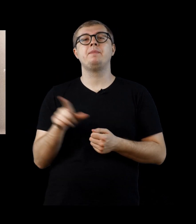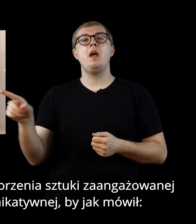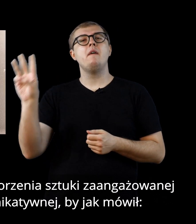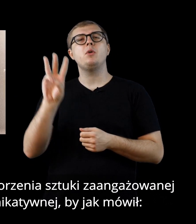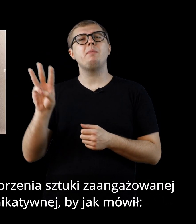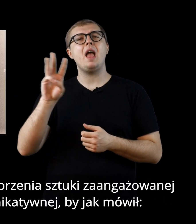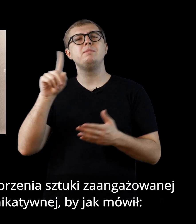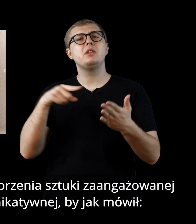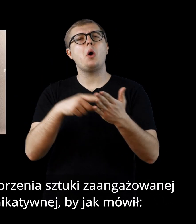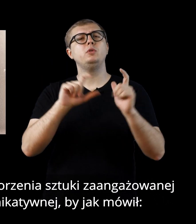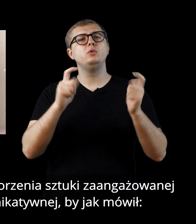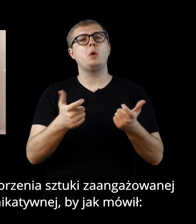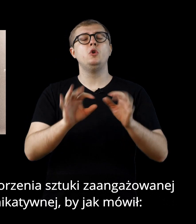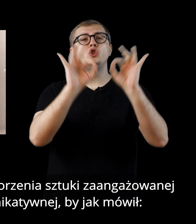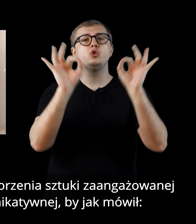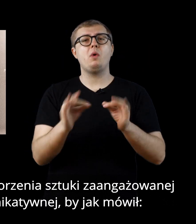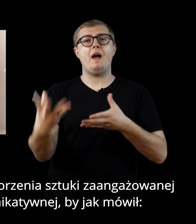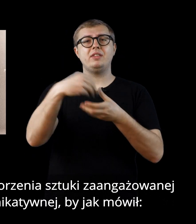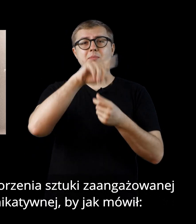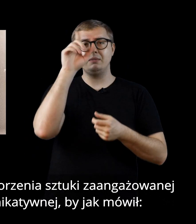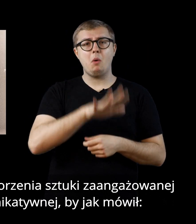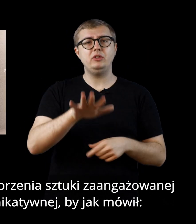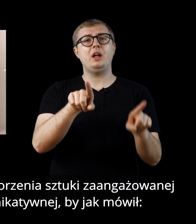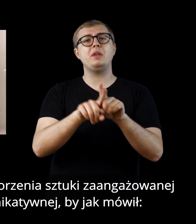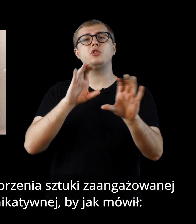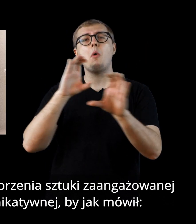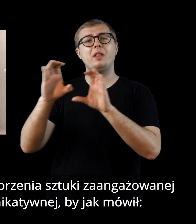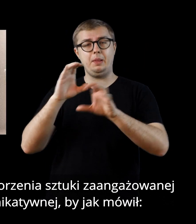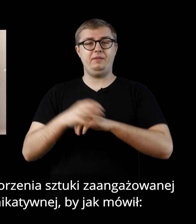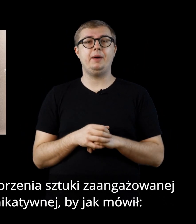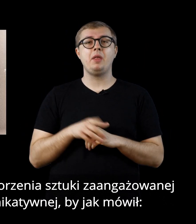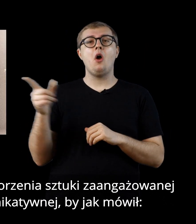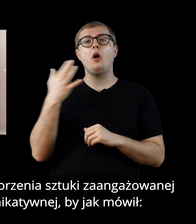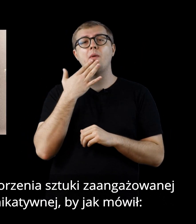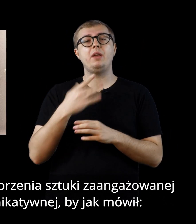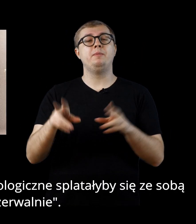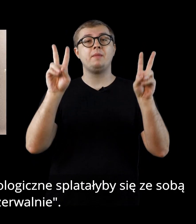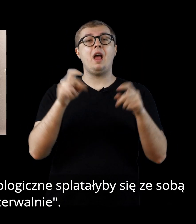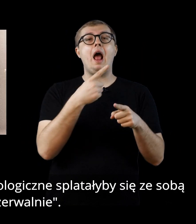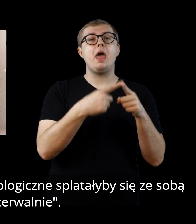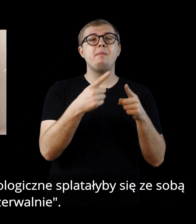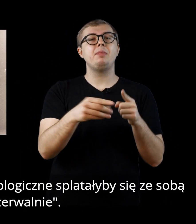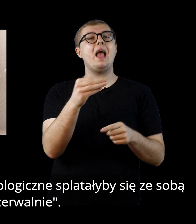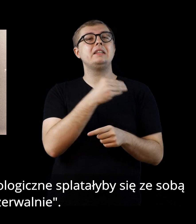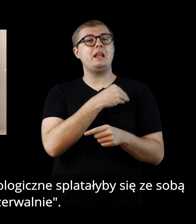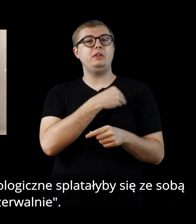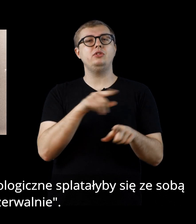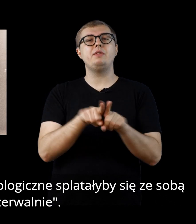Wróblewski dążył do stworzenia sztuki zaangażowanej społecznie i komunikatywnej, by, jak mówił, elementy estetyczne i